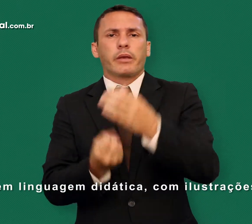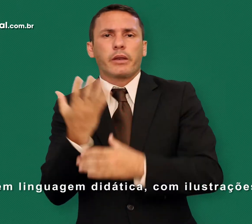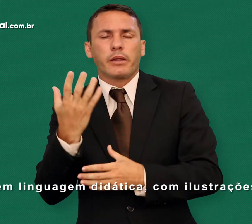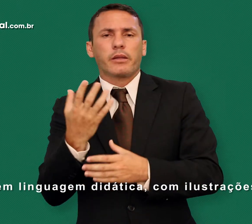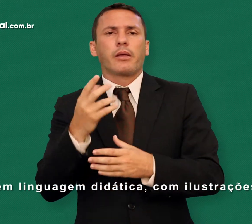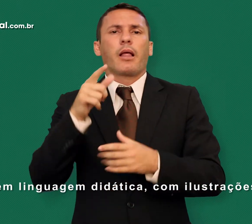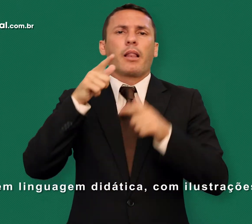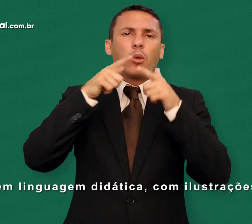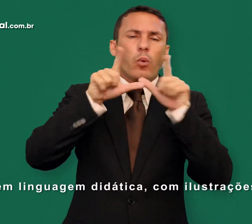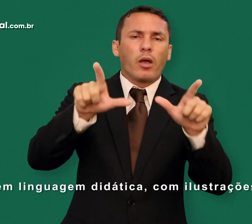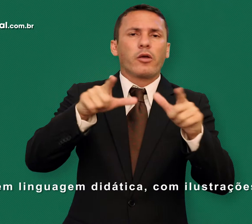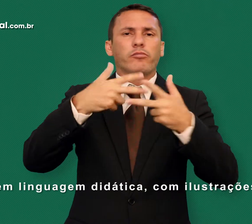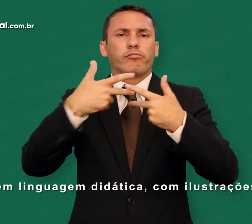didática com ilustrações.